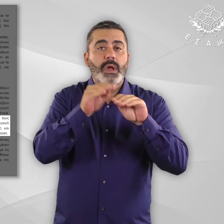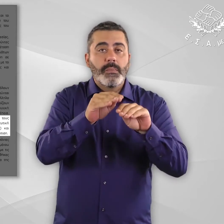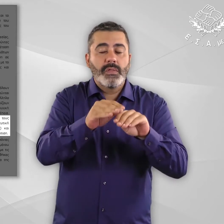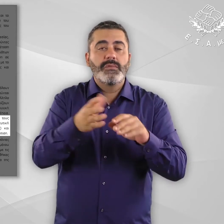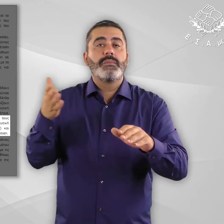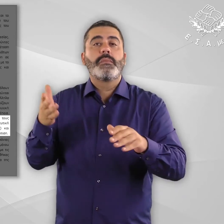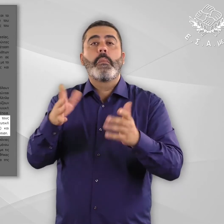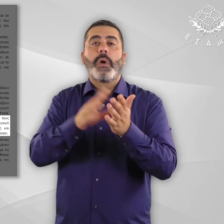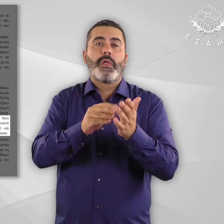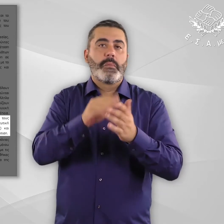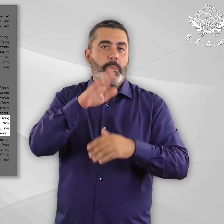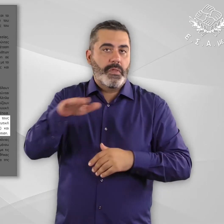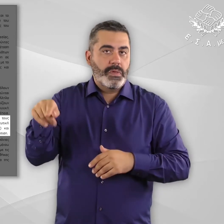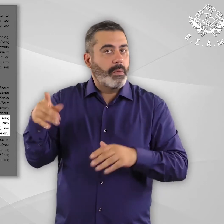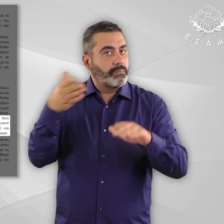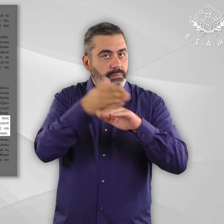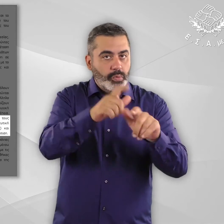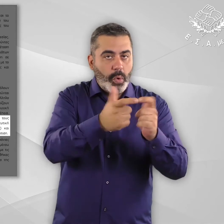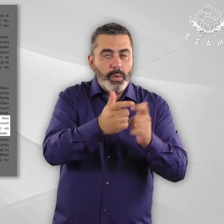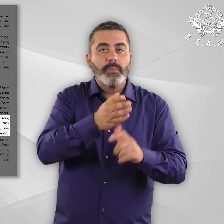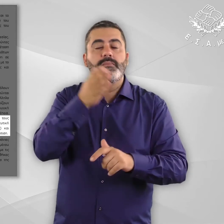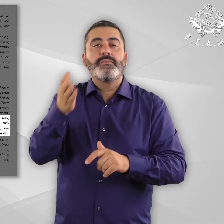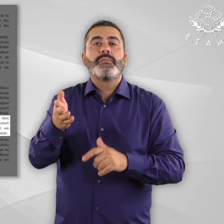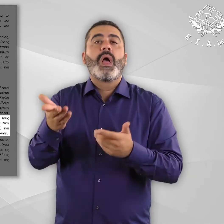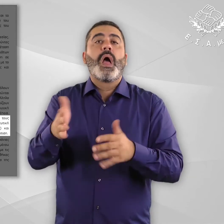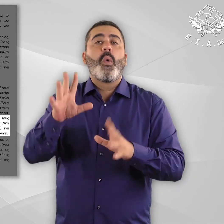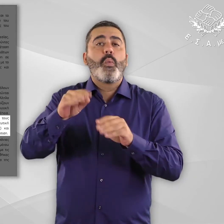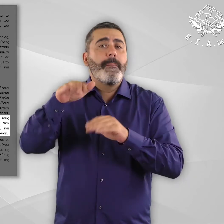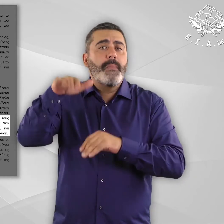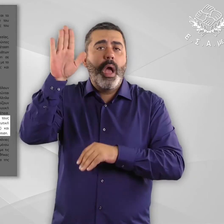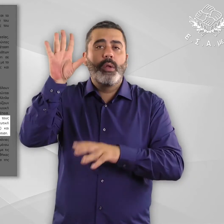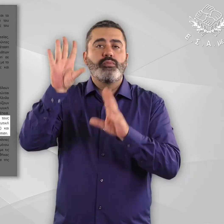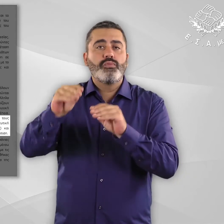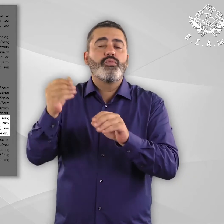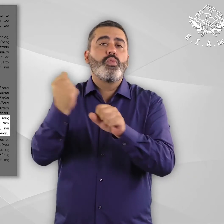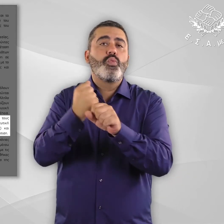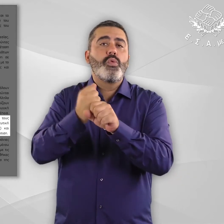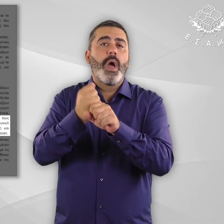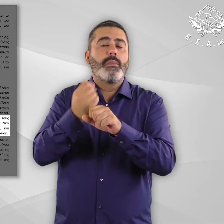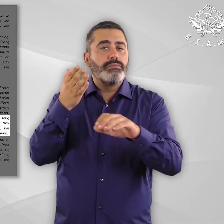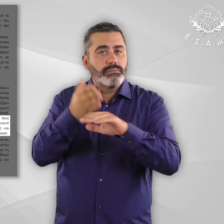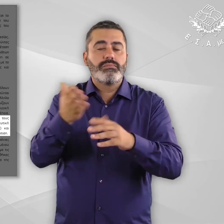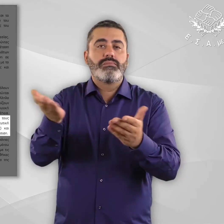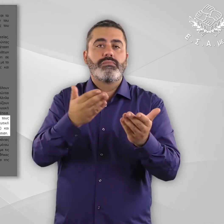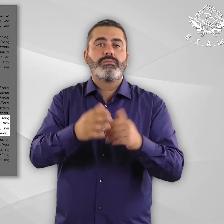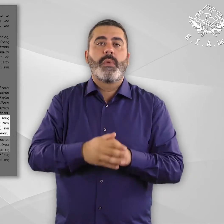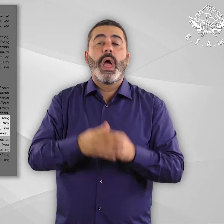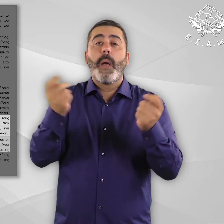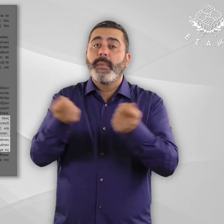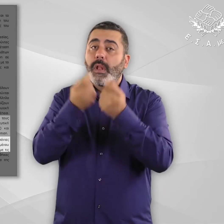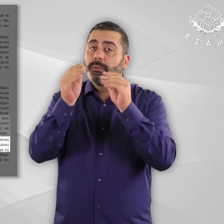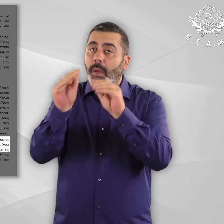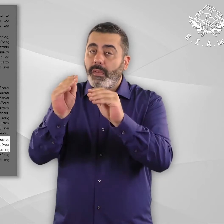εκπαίδευση, παρένθεση για ανηλίκους, κλείνει η παρένθεση και πρόσβαση στην αγορά εργασίας και την επαγγελματική κατάρτιση.